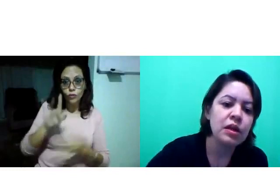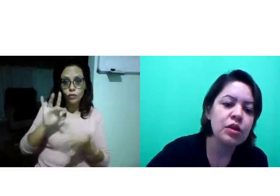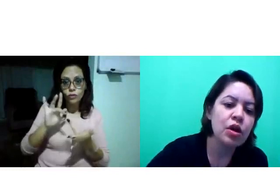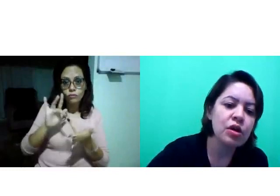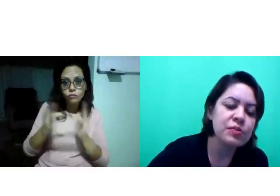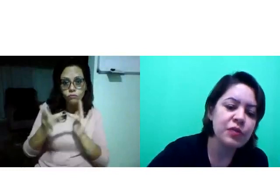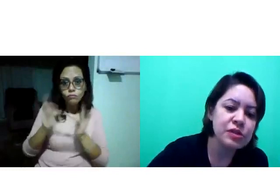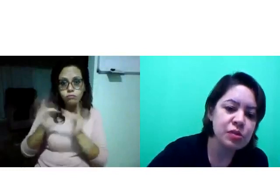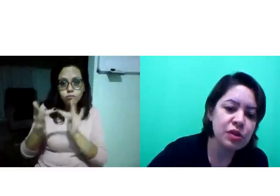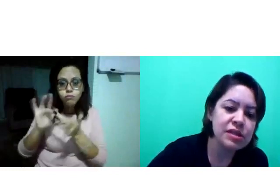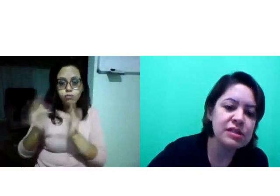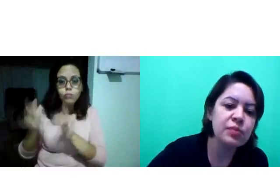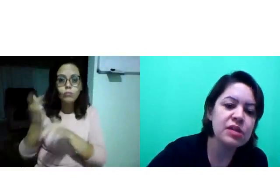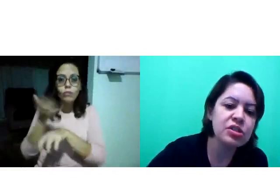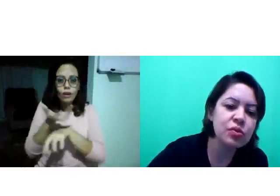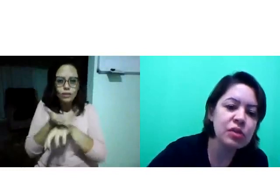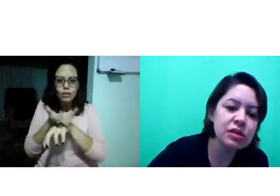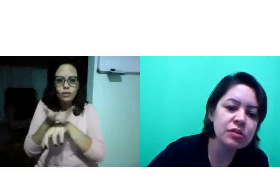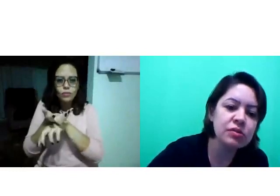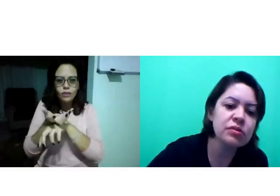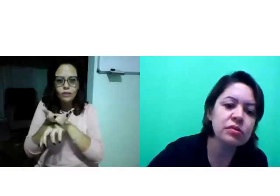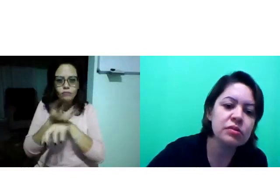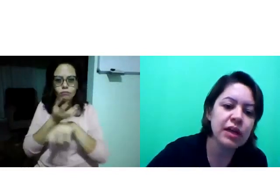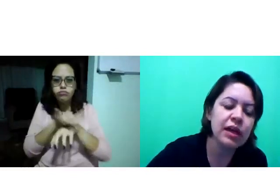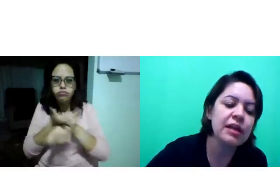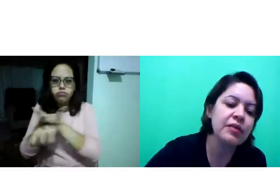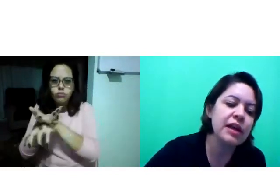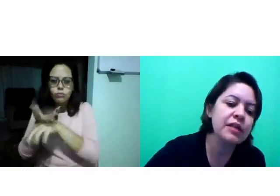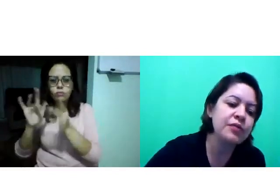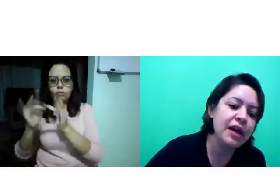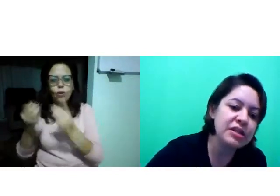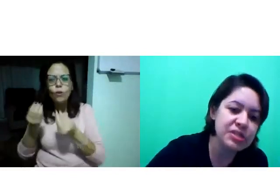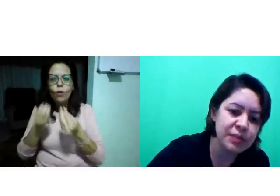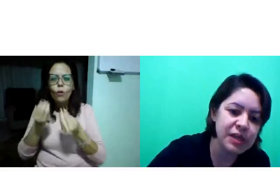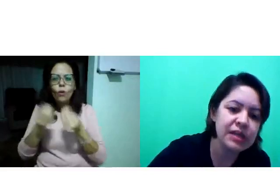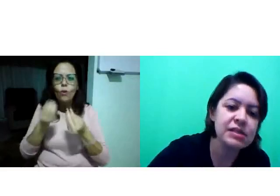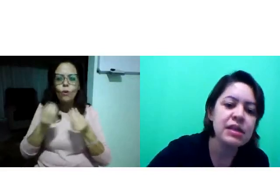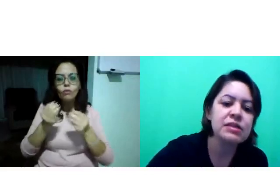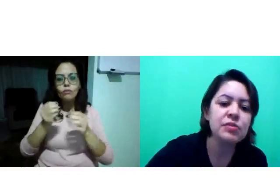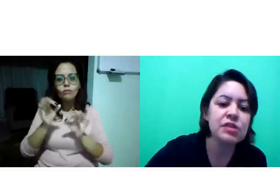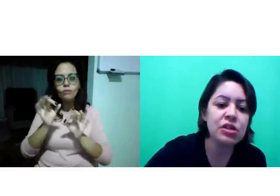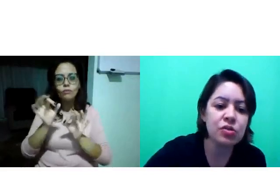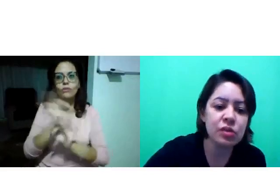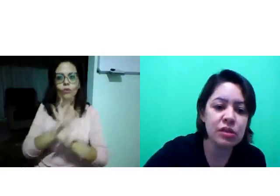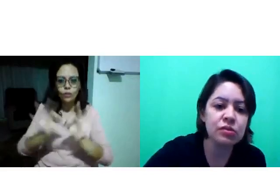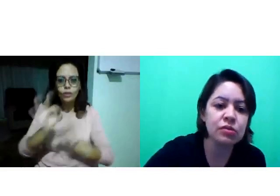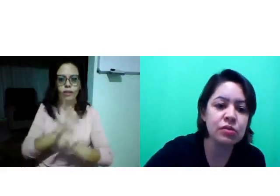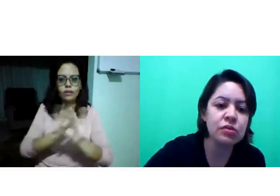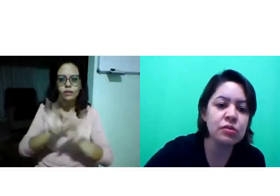que nós, professores, estamos articulando, na verdade, várias disciplinas, estamos